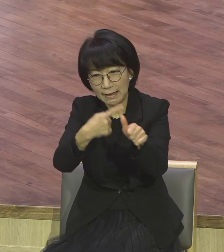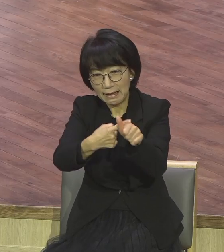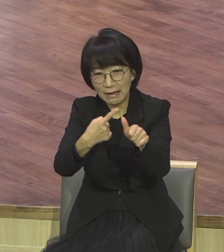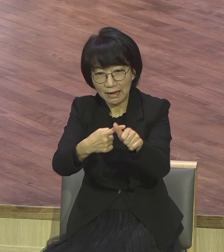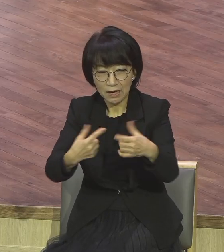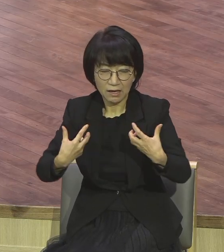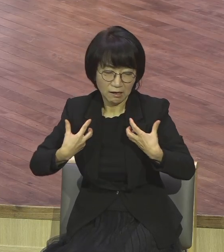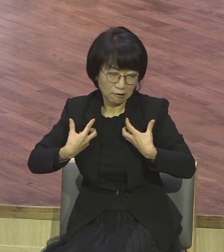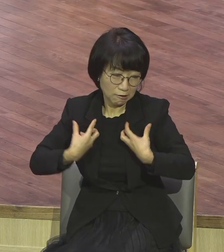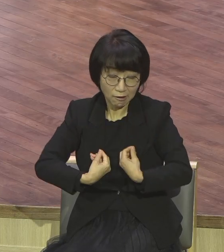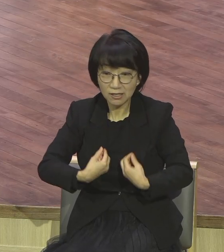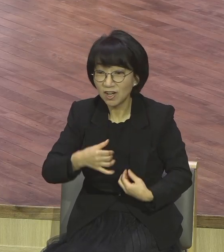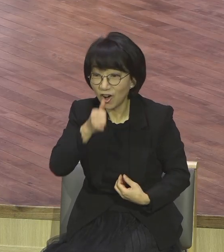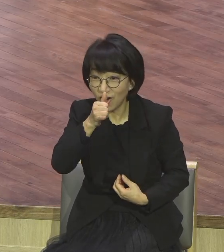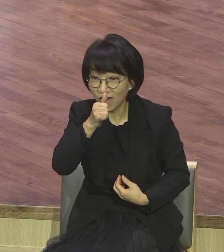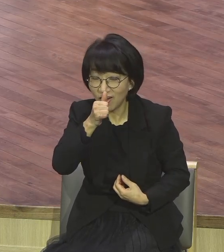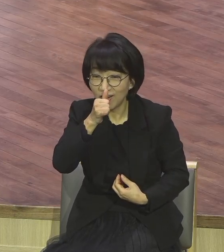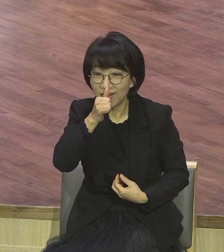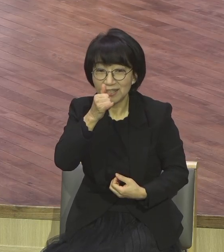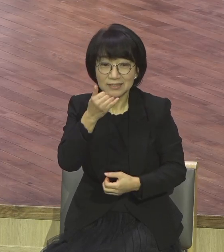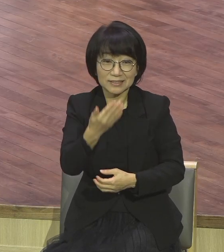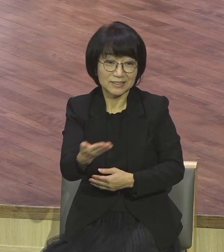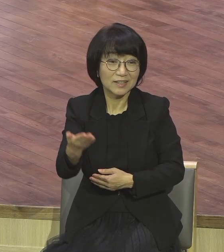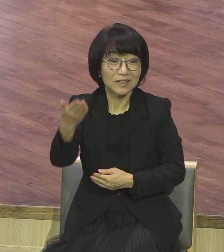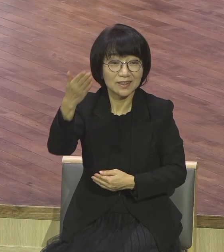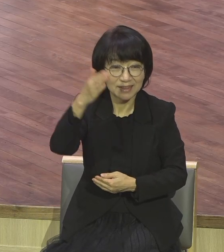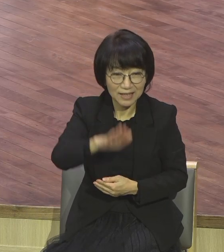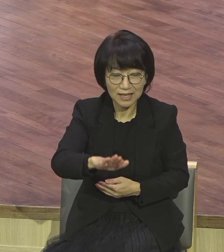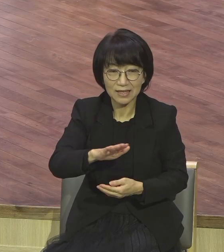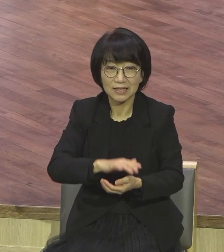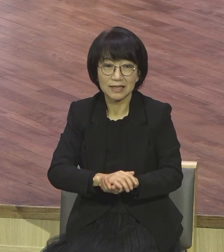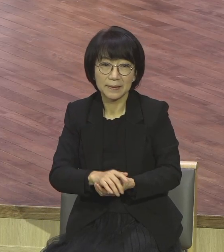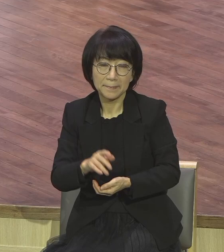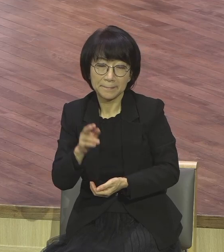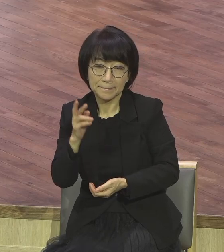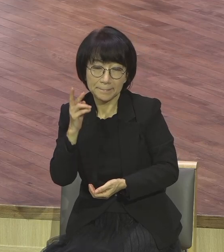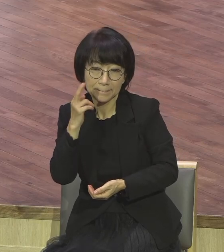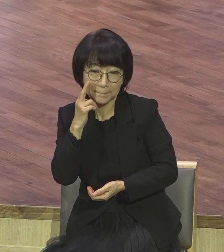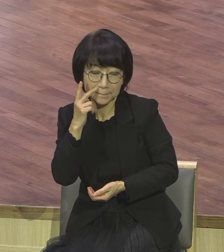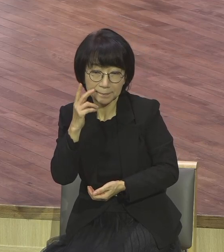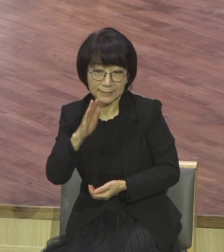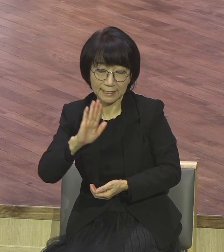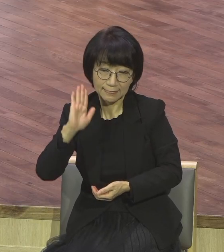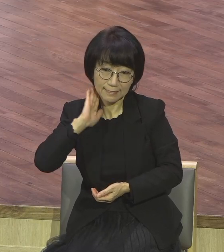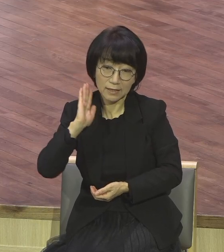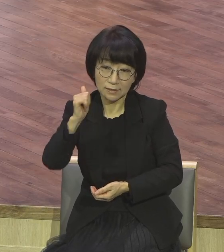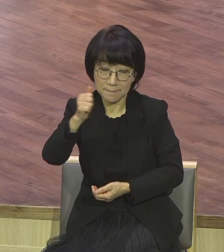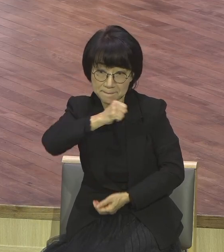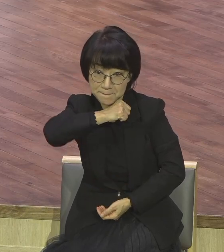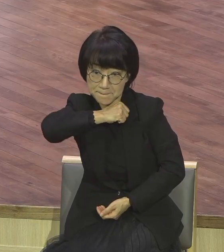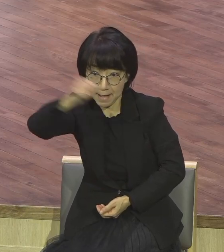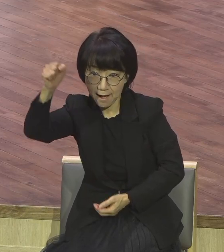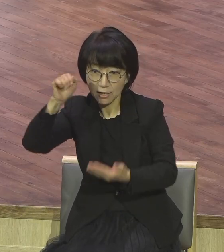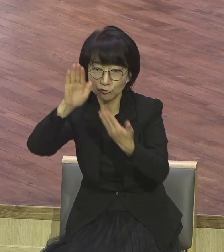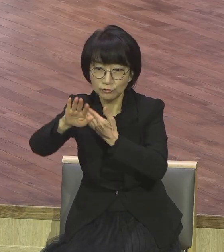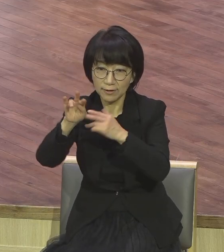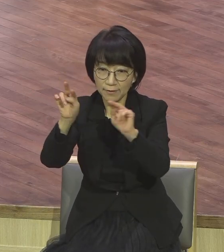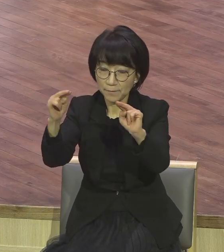좌절을 겪었지만 결국 미국 대통령이 된 이후에 과거를 회상하면서 이런 고백을 했습니다. 뭐라고 고백했냐.